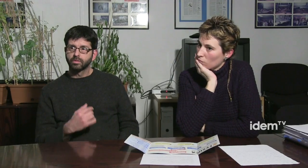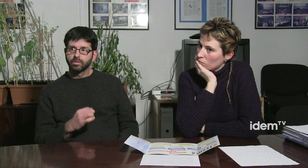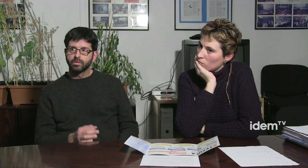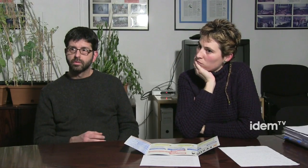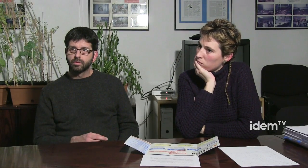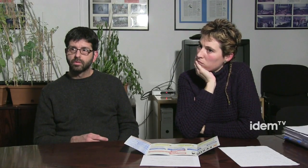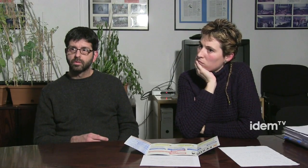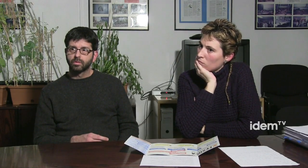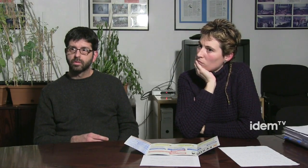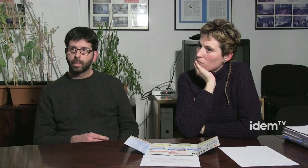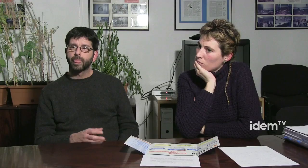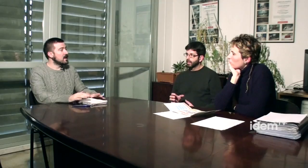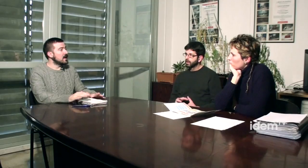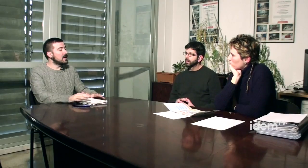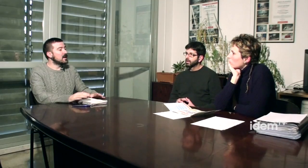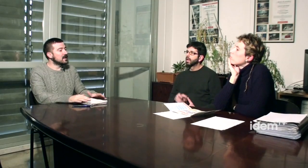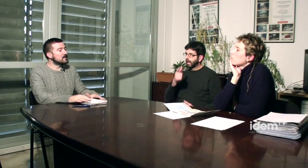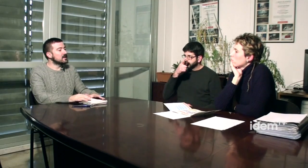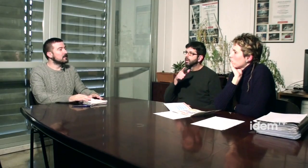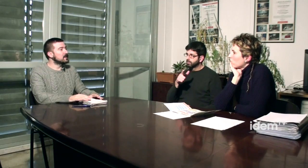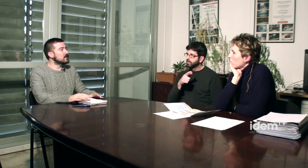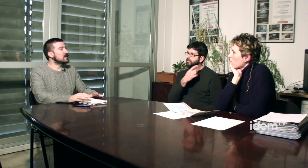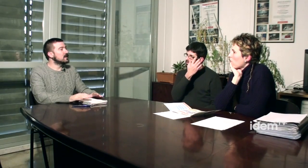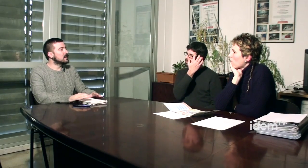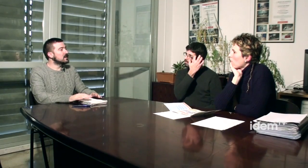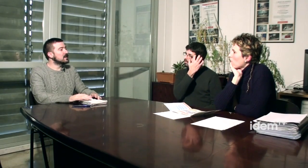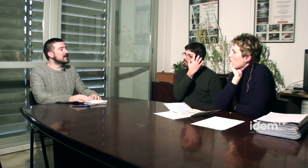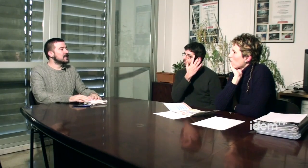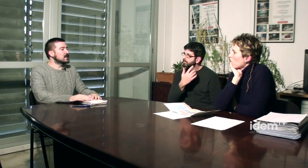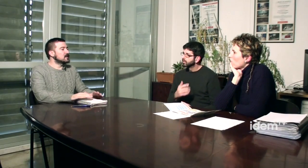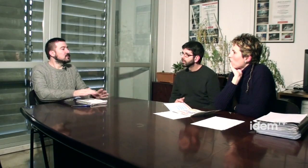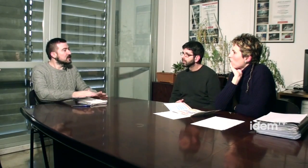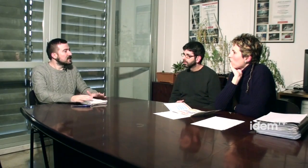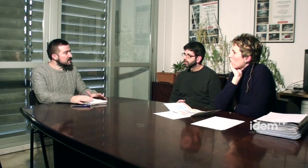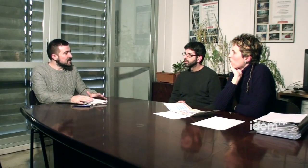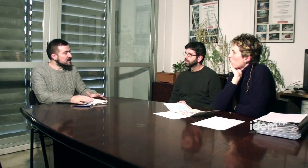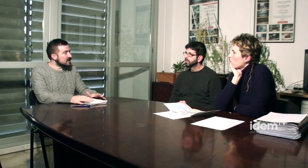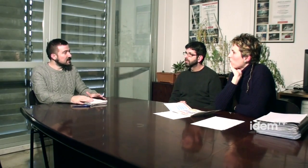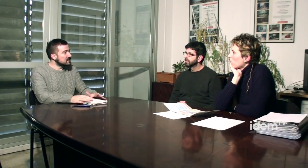sors del Lambda era per per veure no sé quant de temps has estat